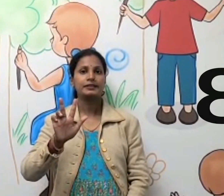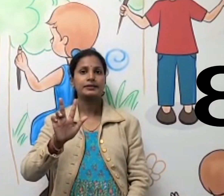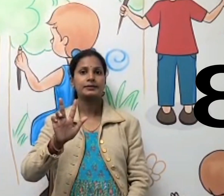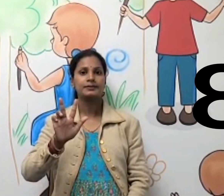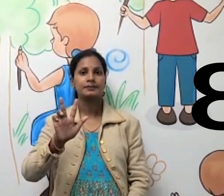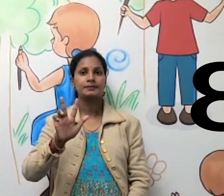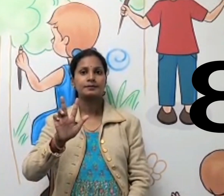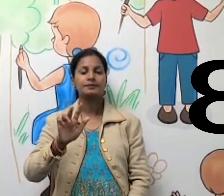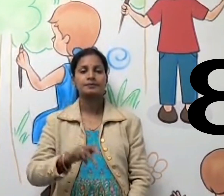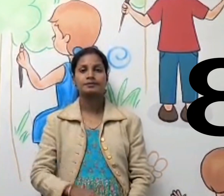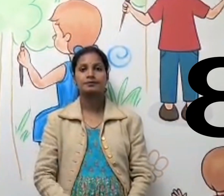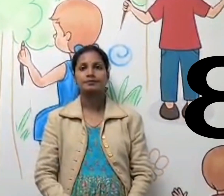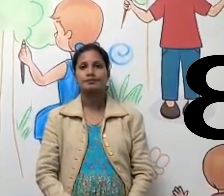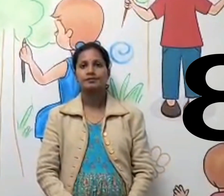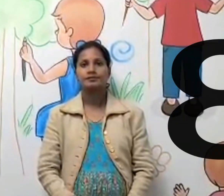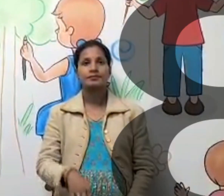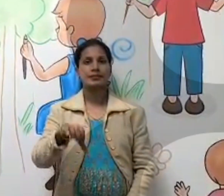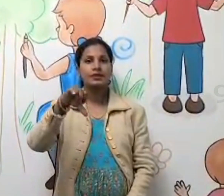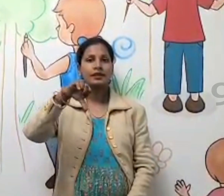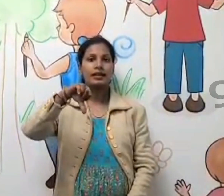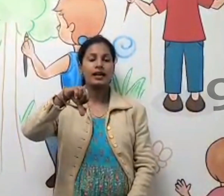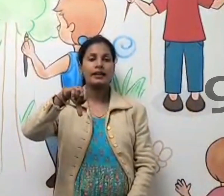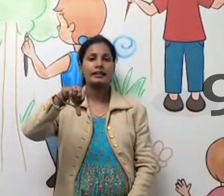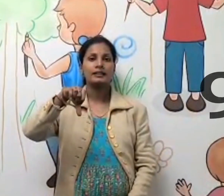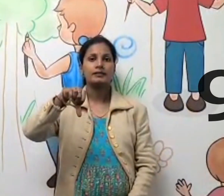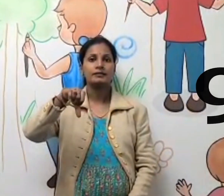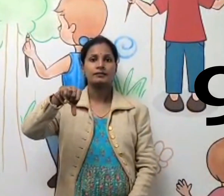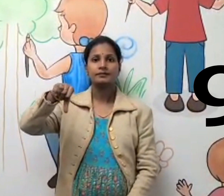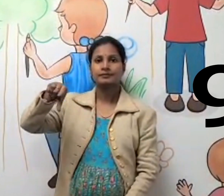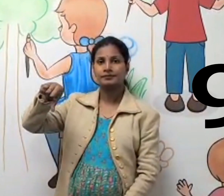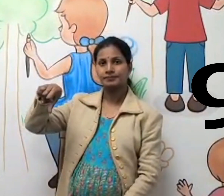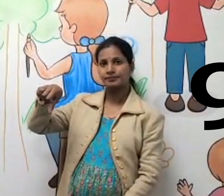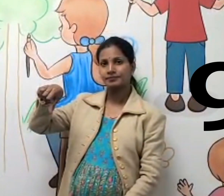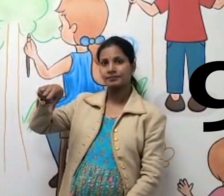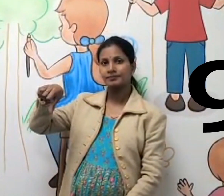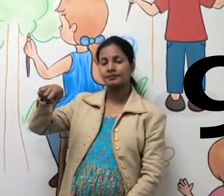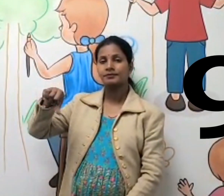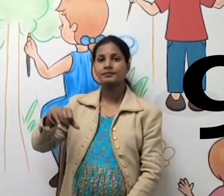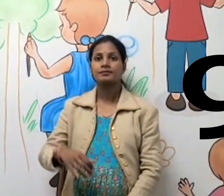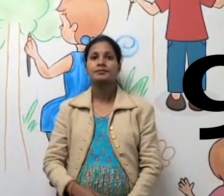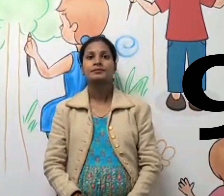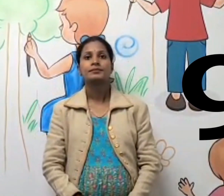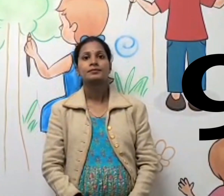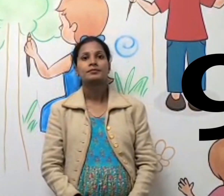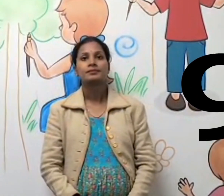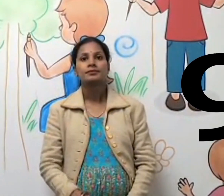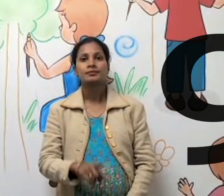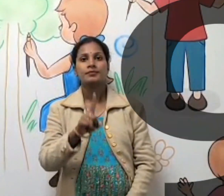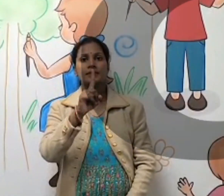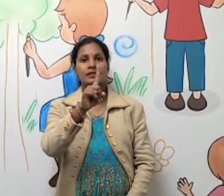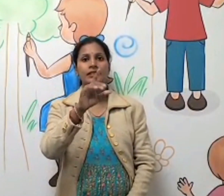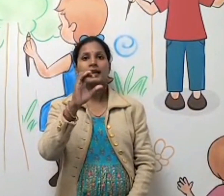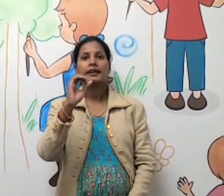9 10